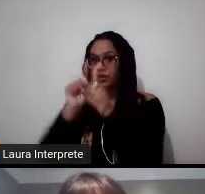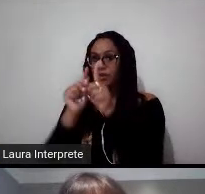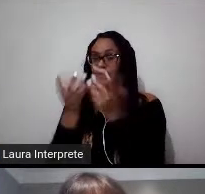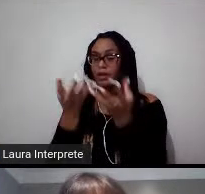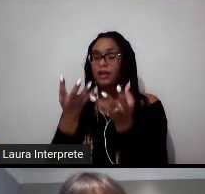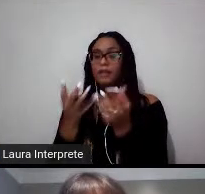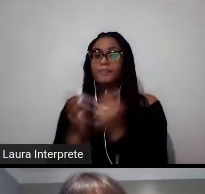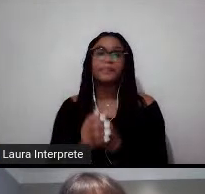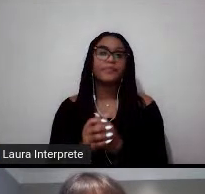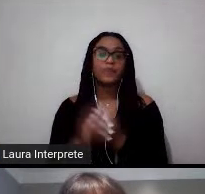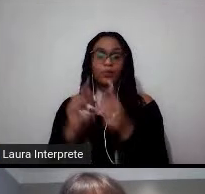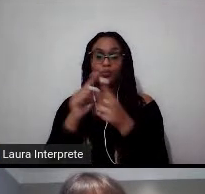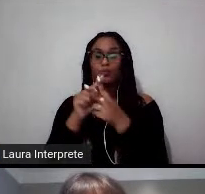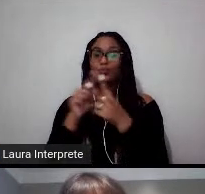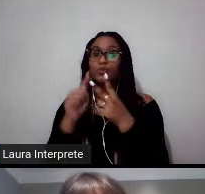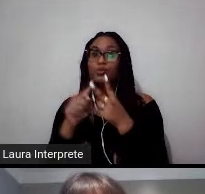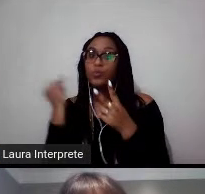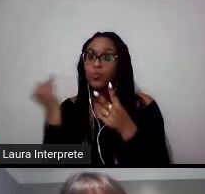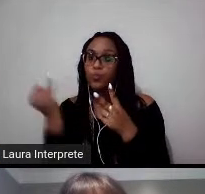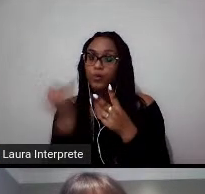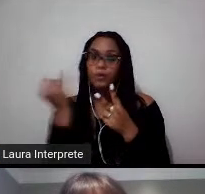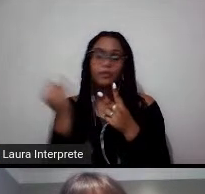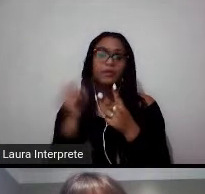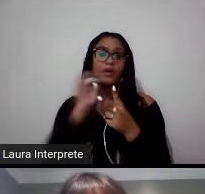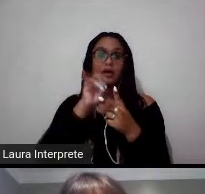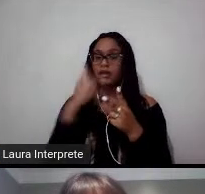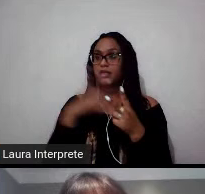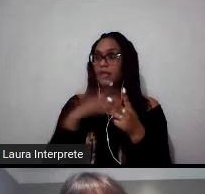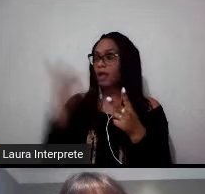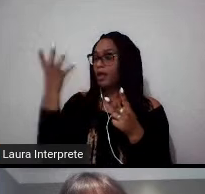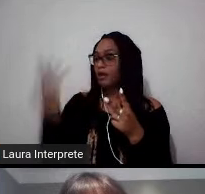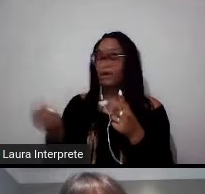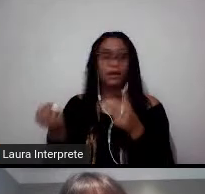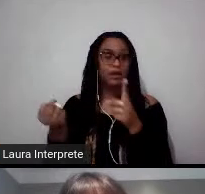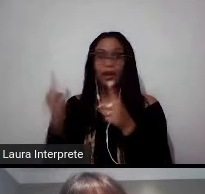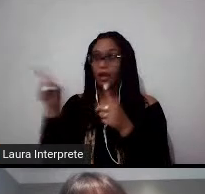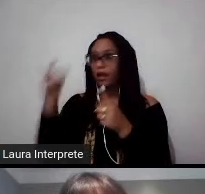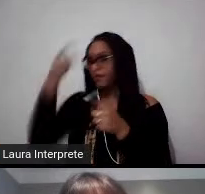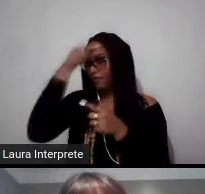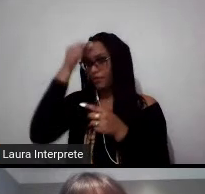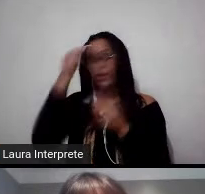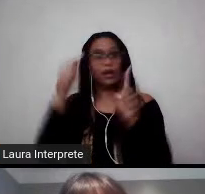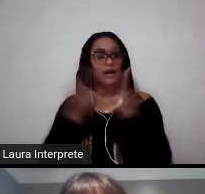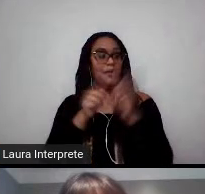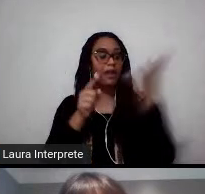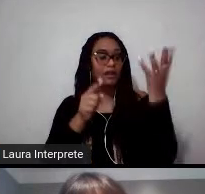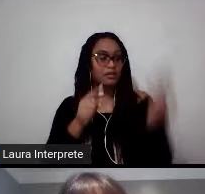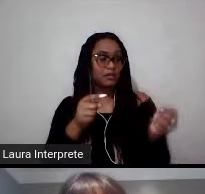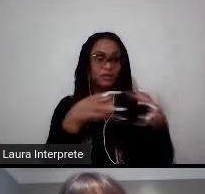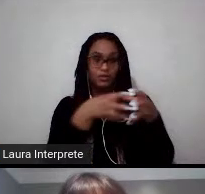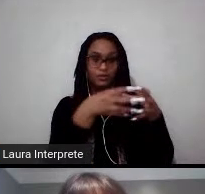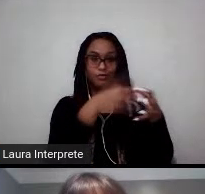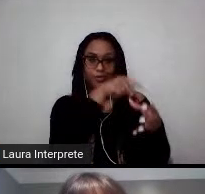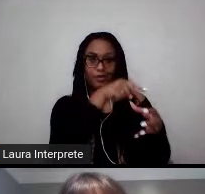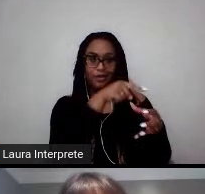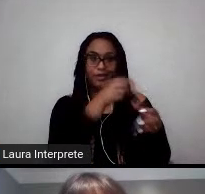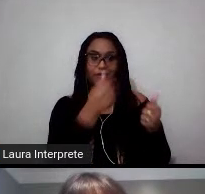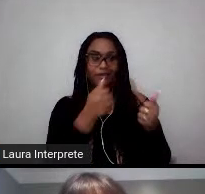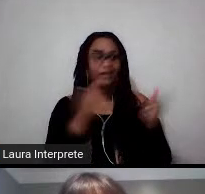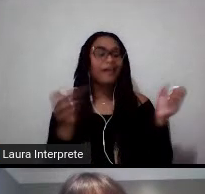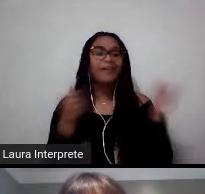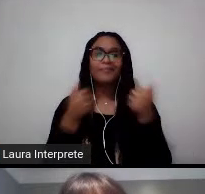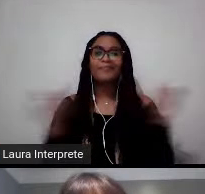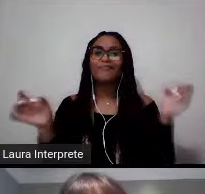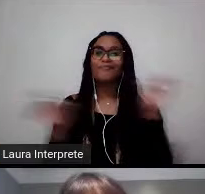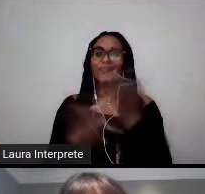conseguir essa bolsa. Então, se você tem um aceite de uma universidade, o aceite do Tivini, a universidade te quer e você tem o dinheiro para pagar ela.